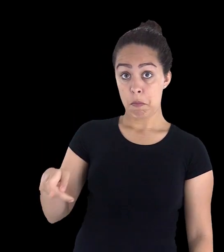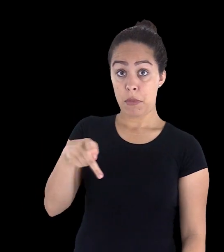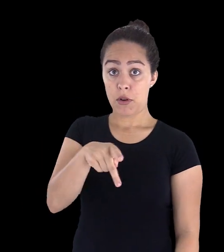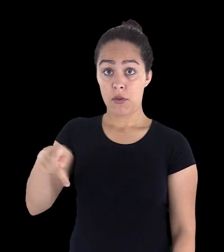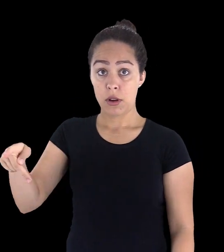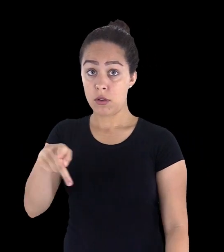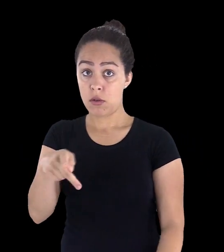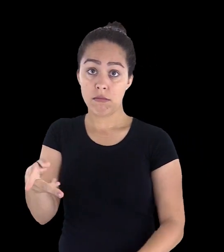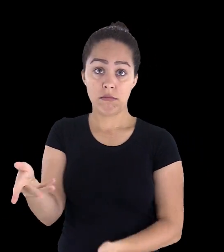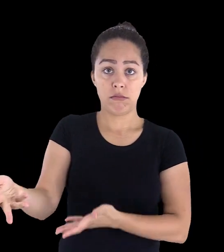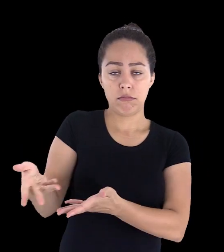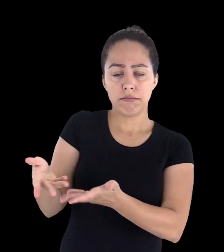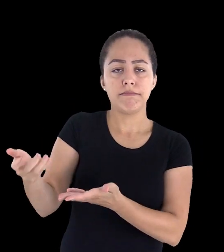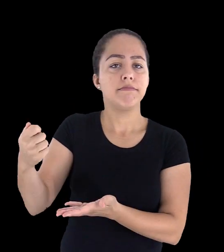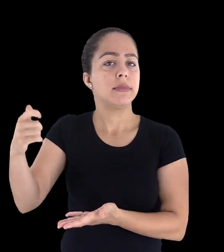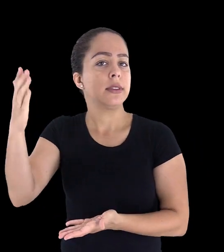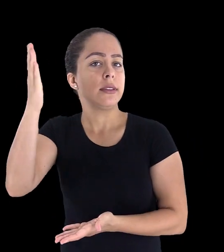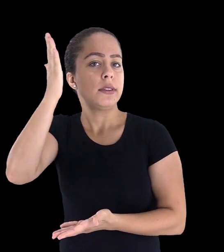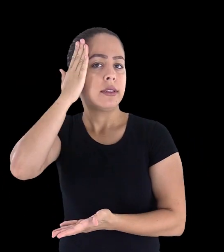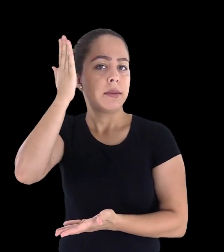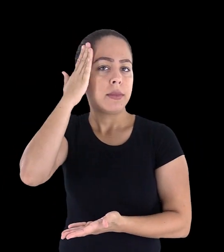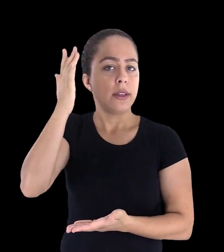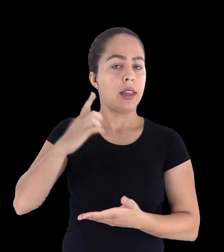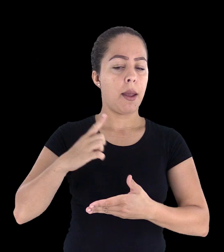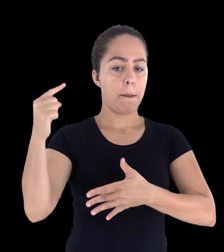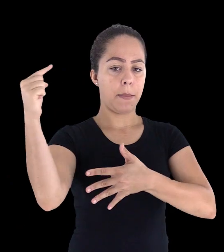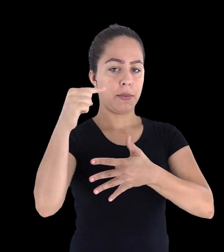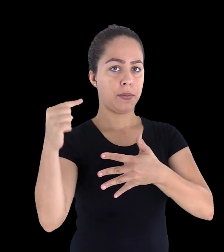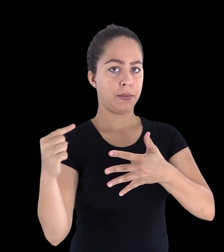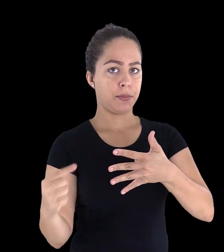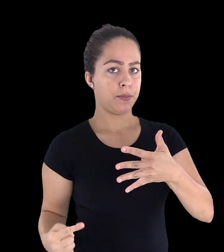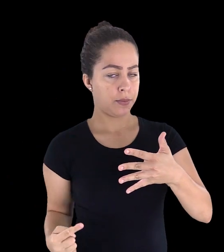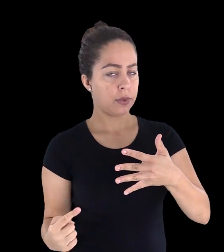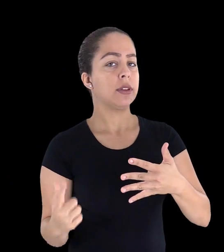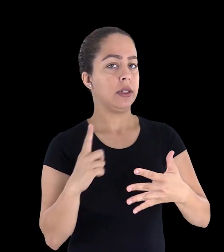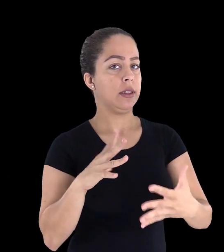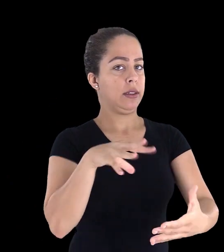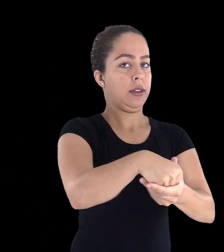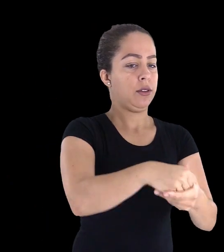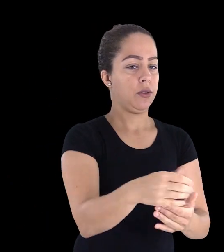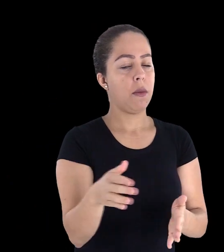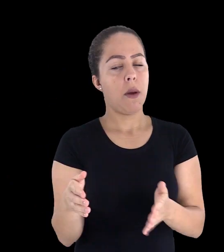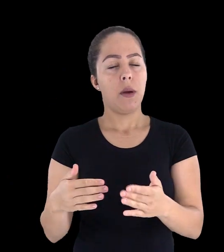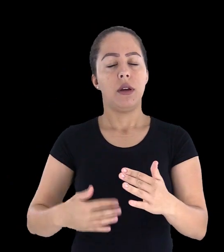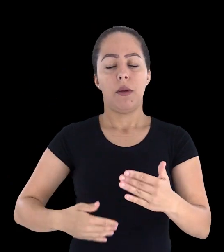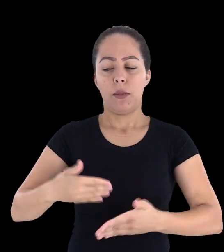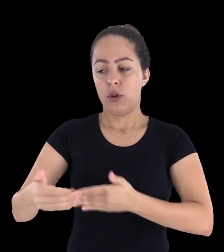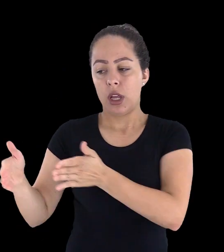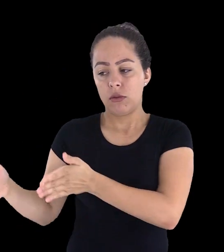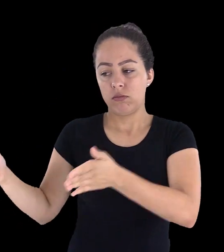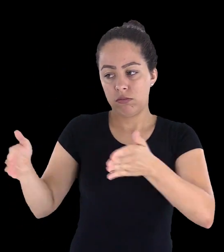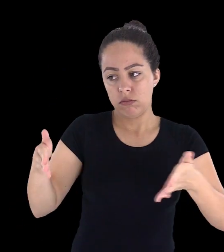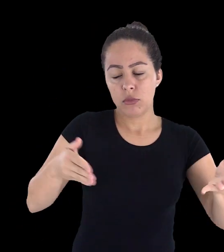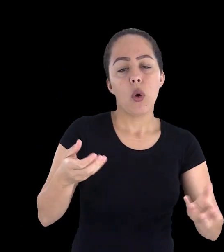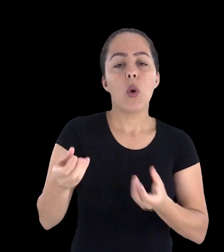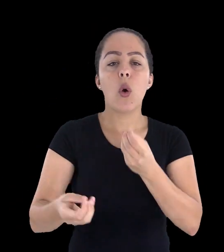precisa então compreender algumas dimensões envolvidas nesse processo. Nessa aula nós vamos estudar essas